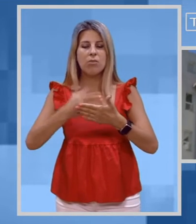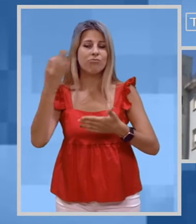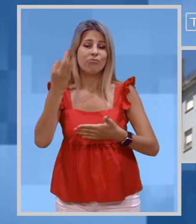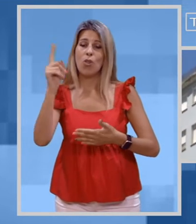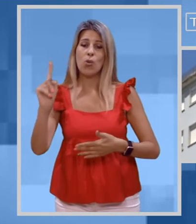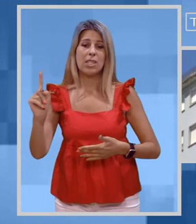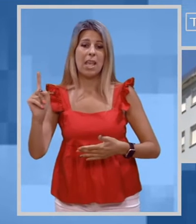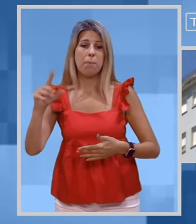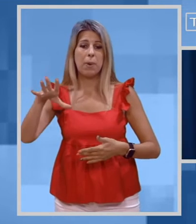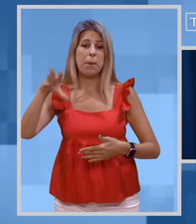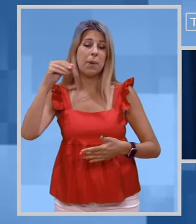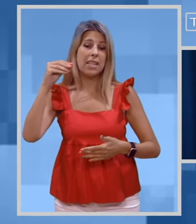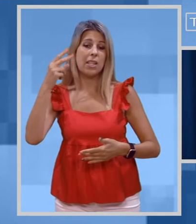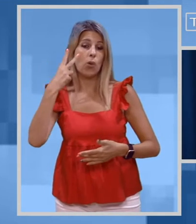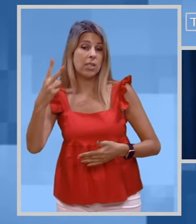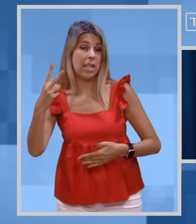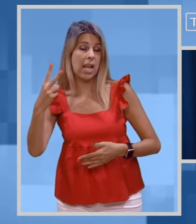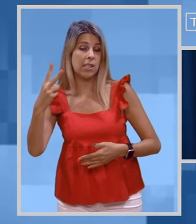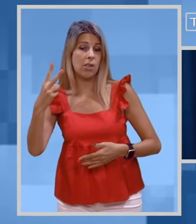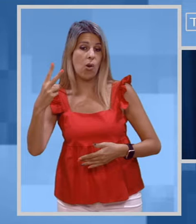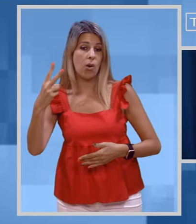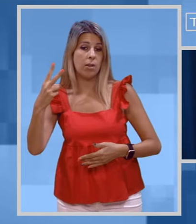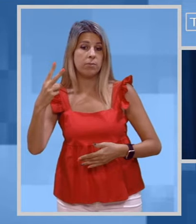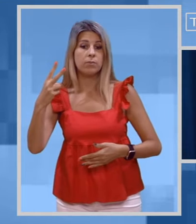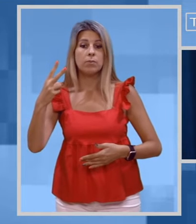Appelli e lettere non sempre presi in considerazione.